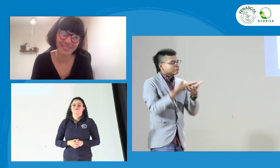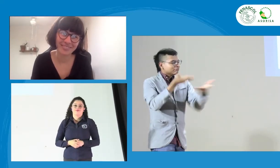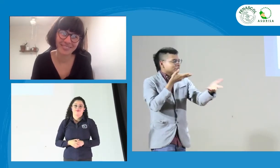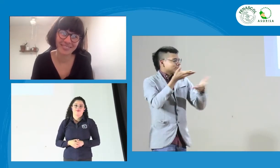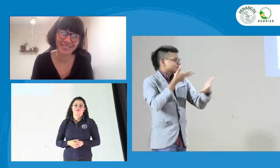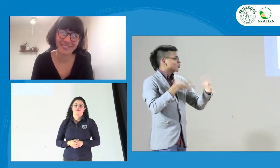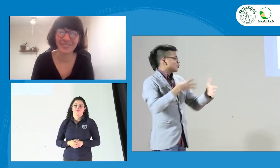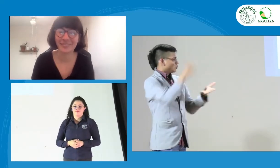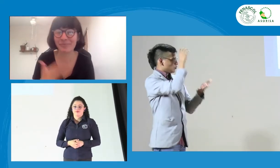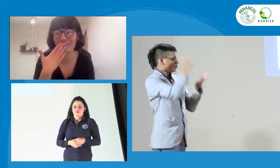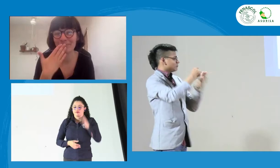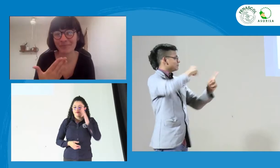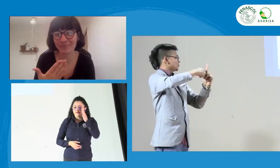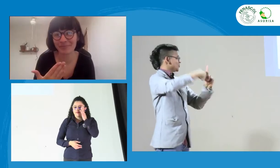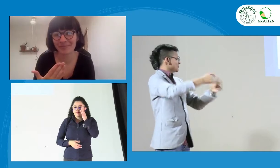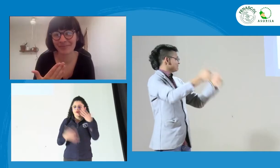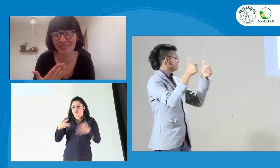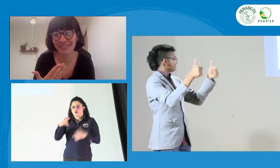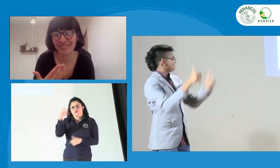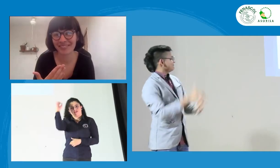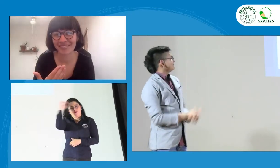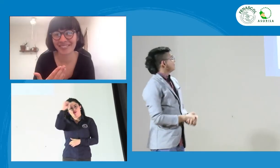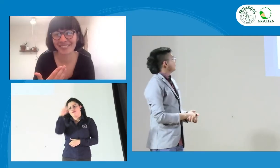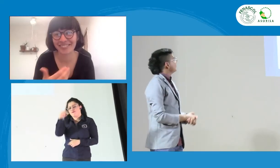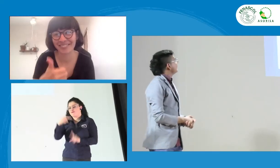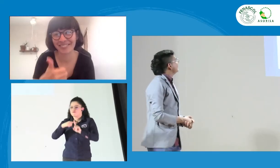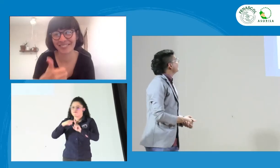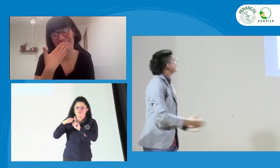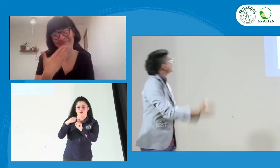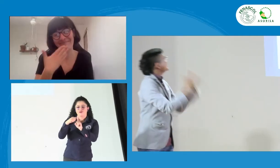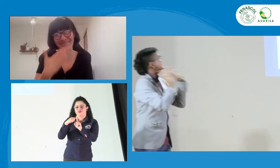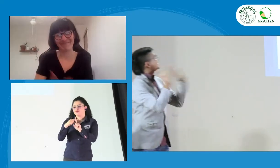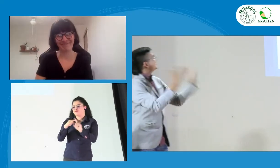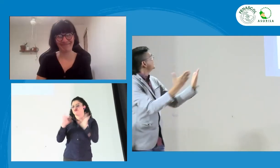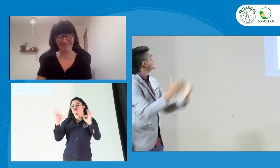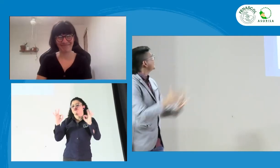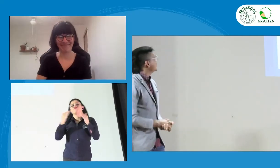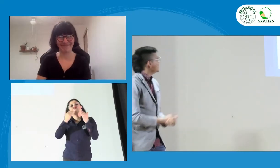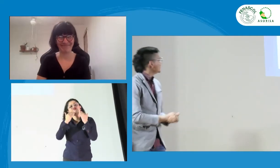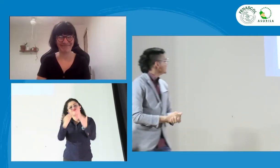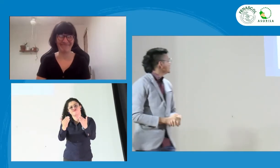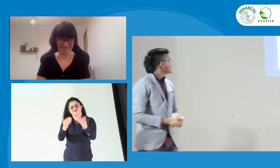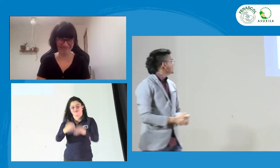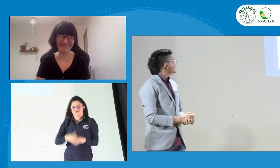Muchas gracias. Gracias por compartir su opinión. Gracias a Gracias. Muchas gracias.